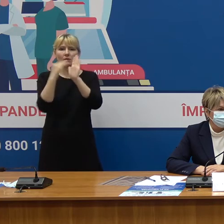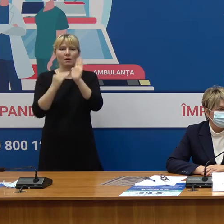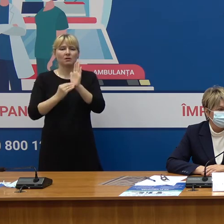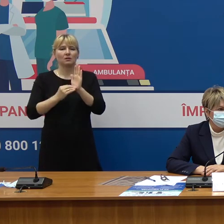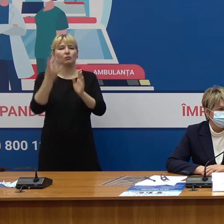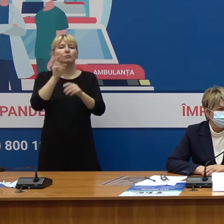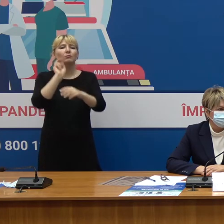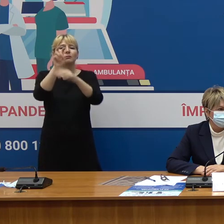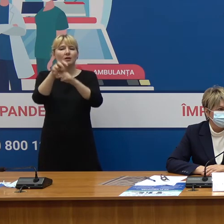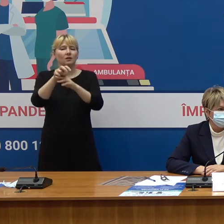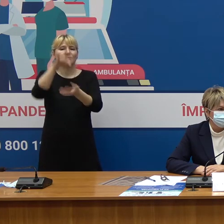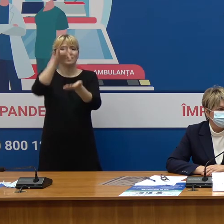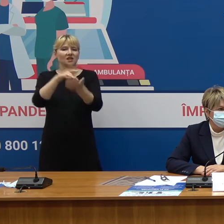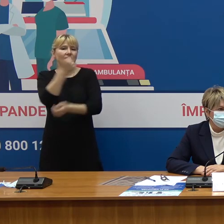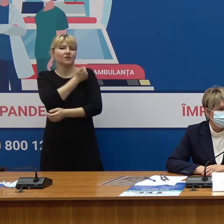centrului de vaccinare